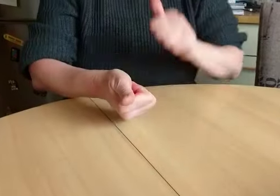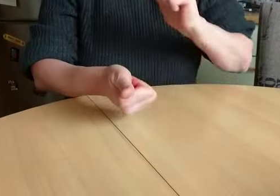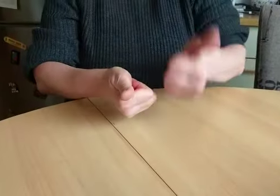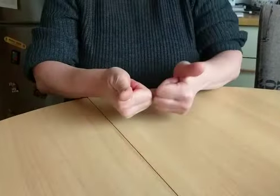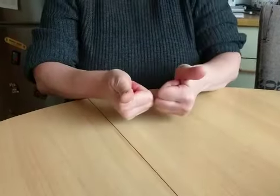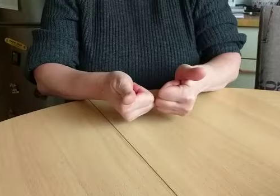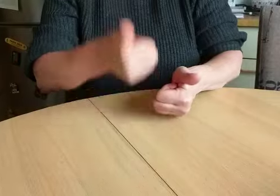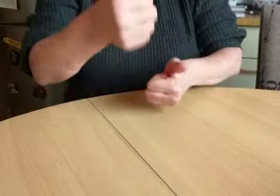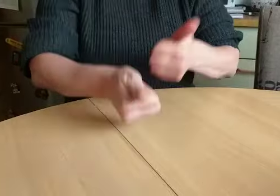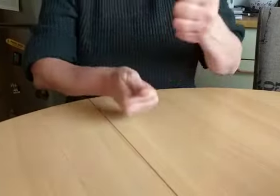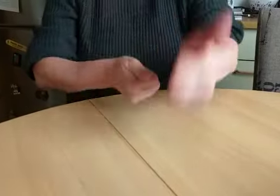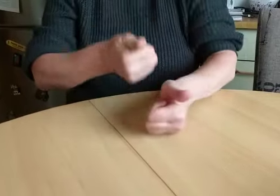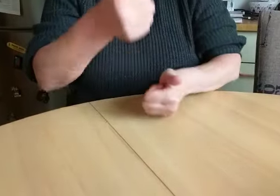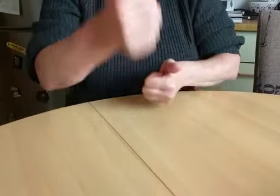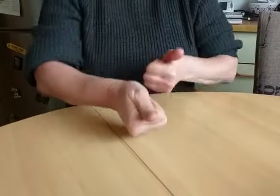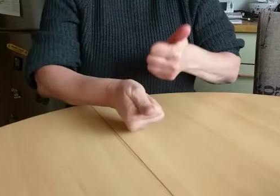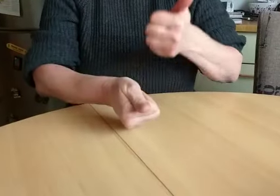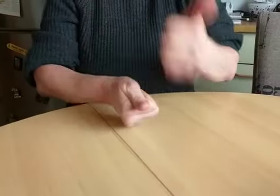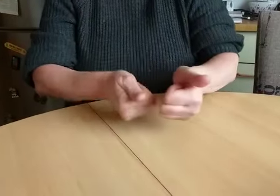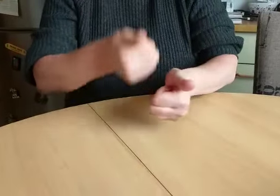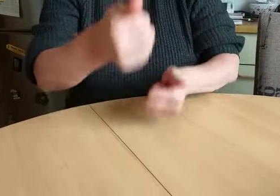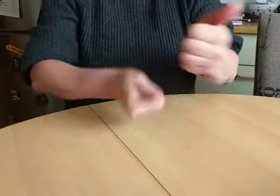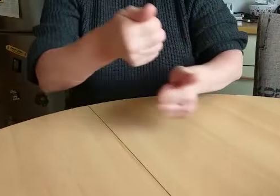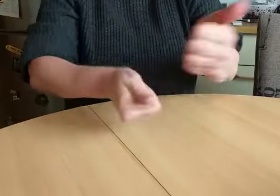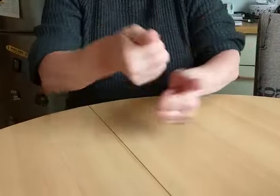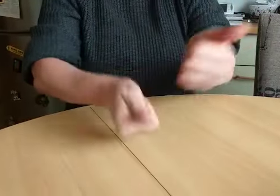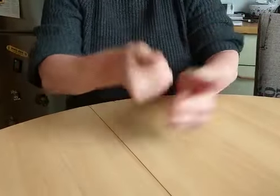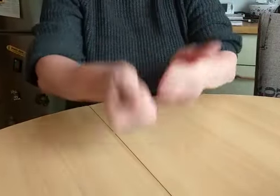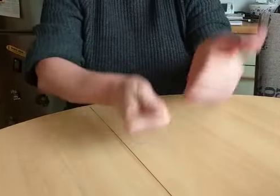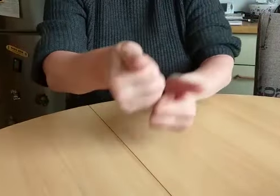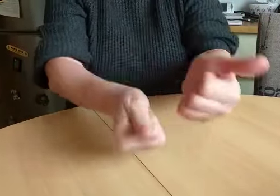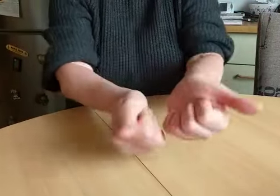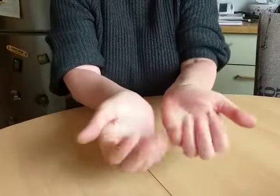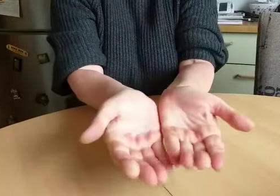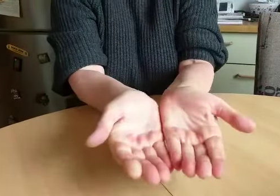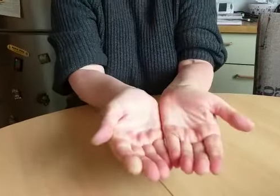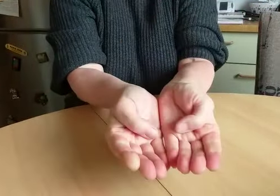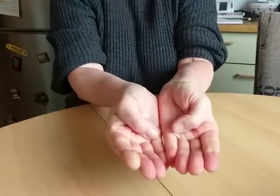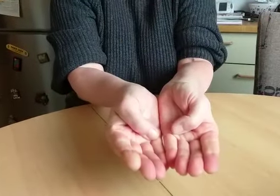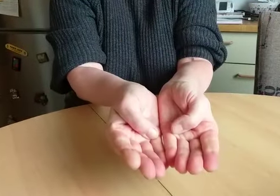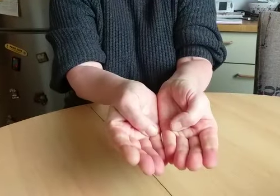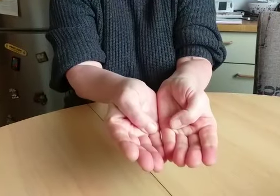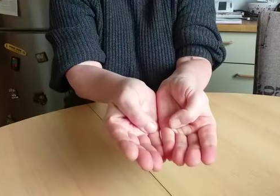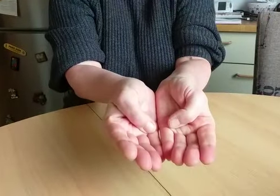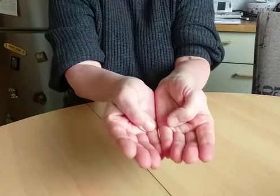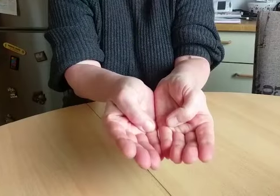und Schweinchendick in dem nächsten Augenblick stürzen auf den Troge hin. Platsch, da liegen beide drin.